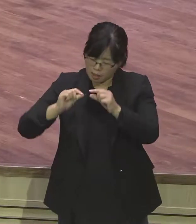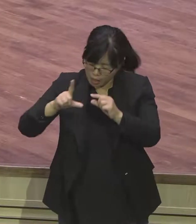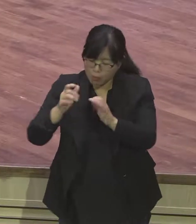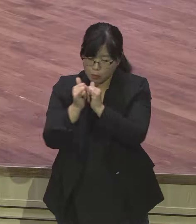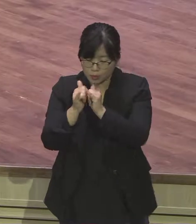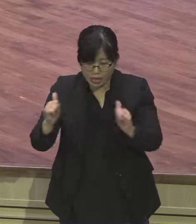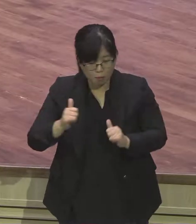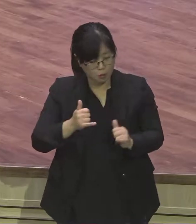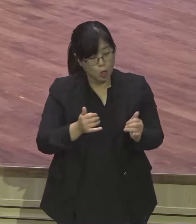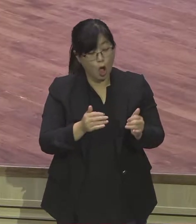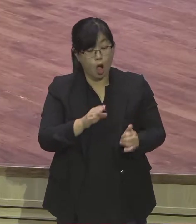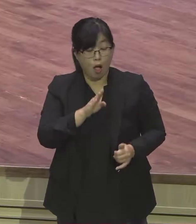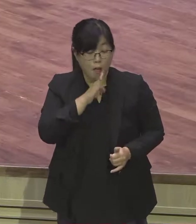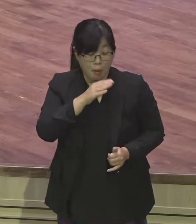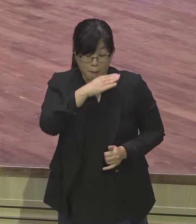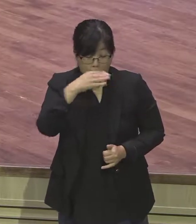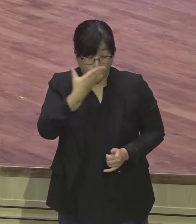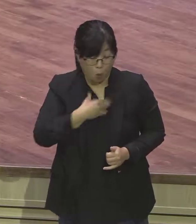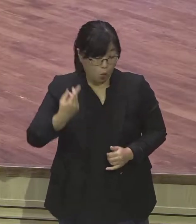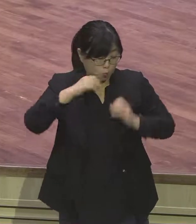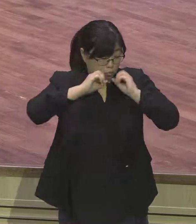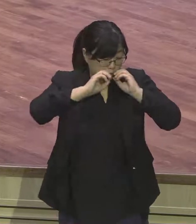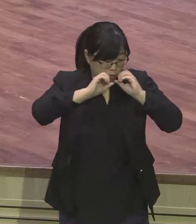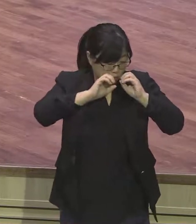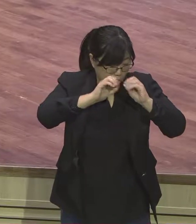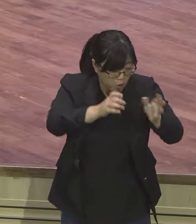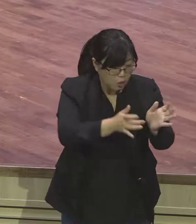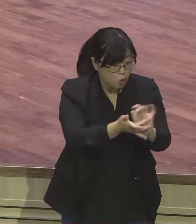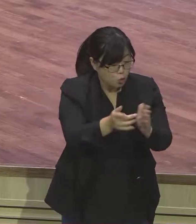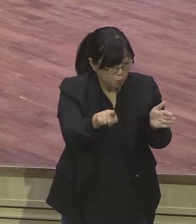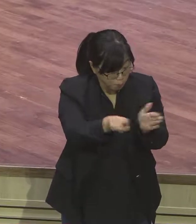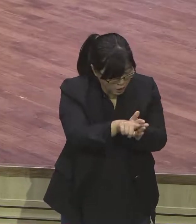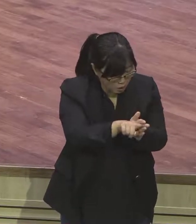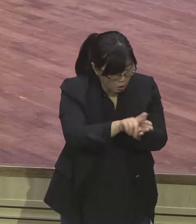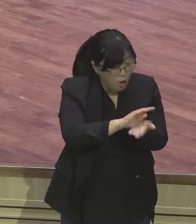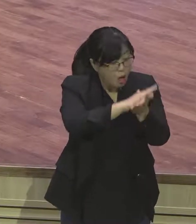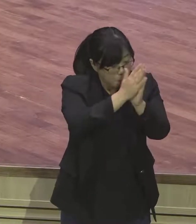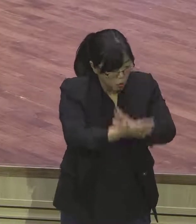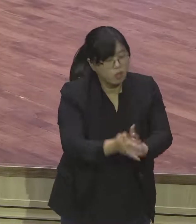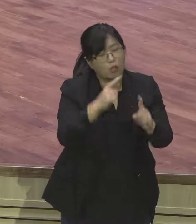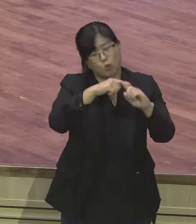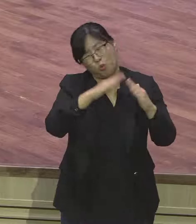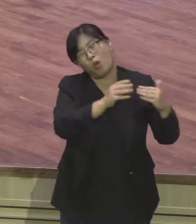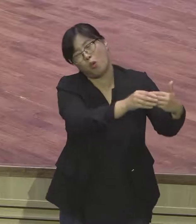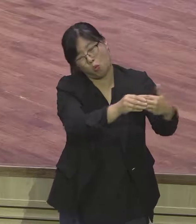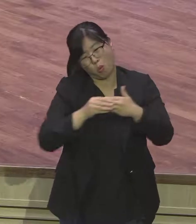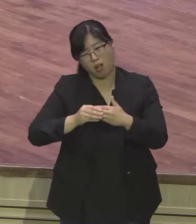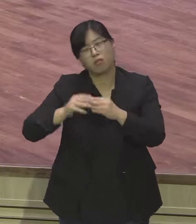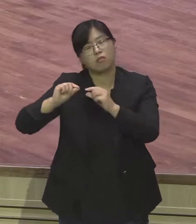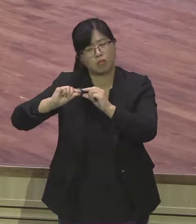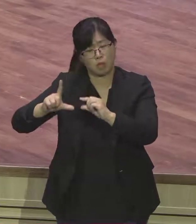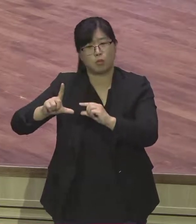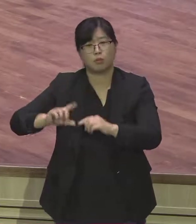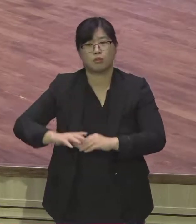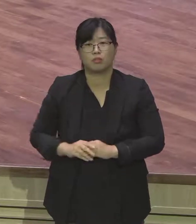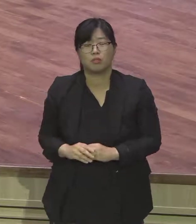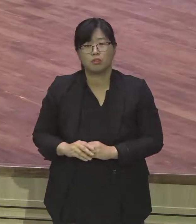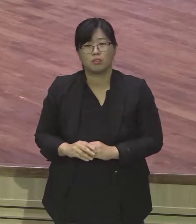간접적인 전도죠. 그렇지 않아요? 전도하도록 복음 증가할 수 있도록 훈련시켜 가지고